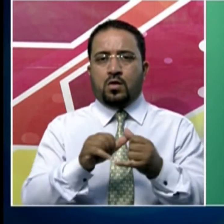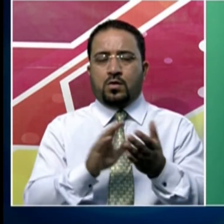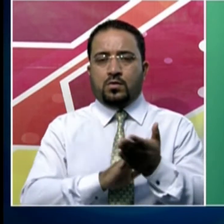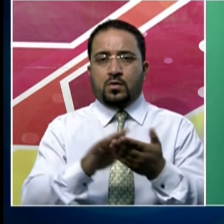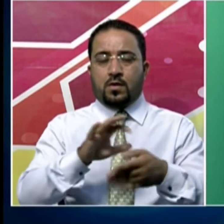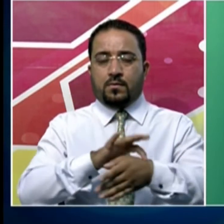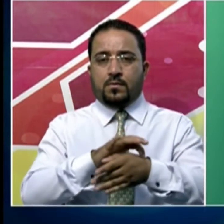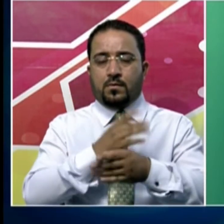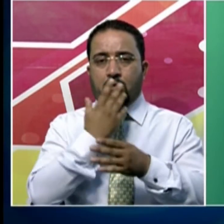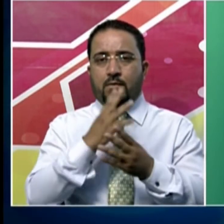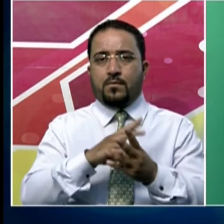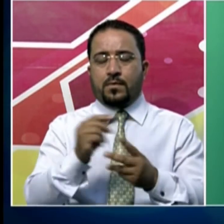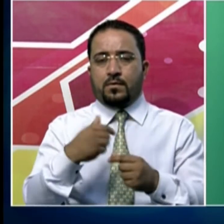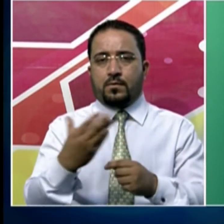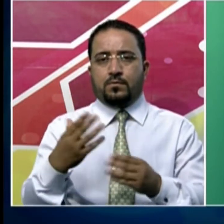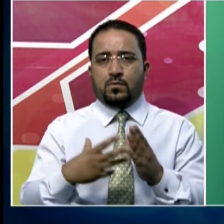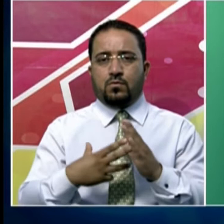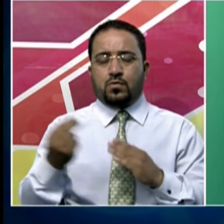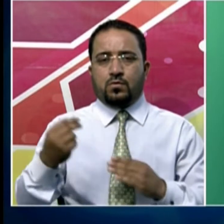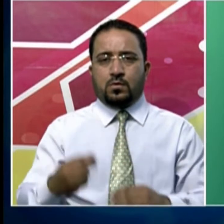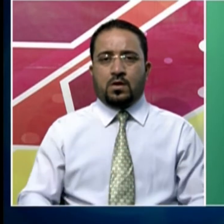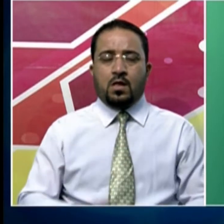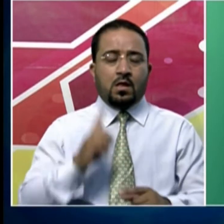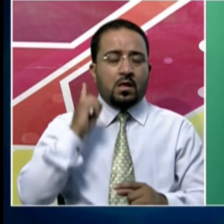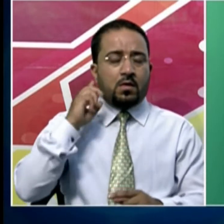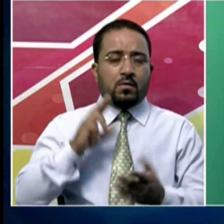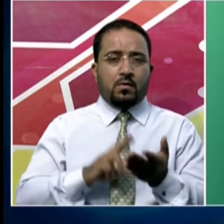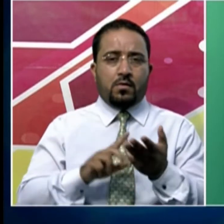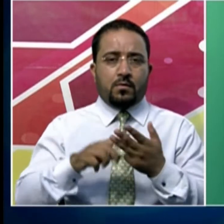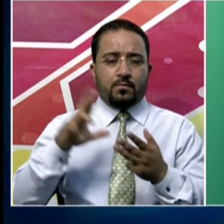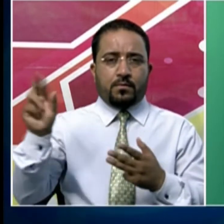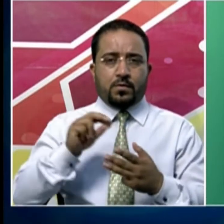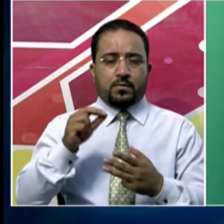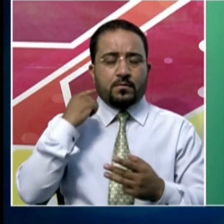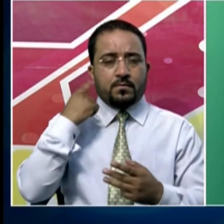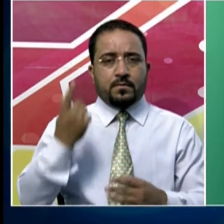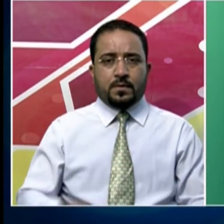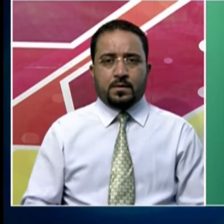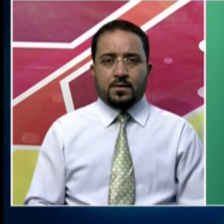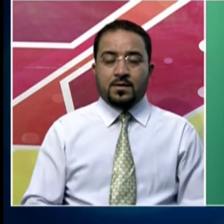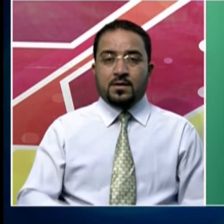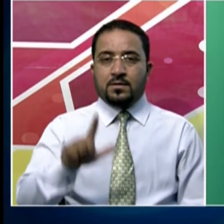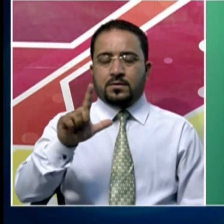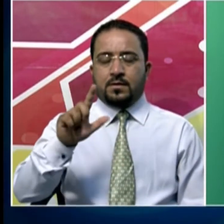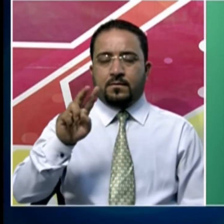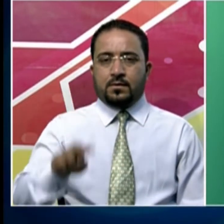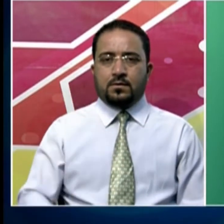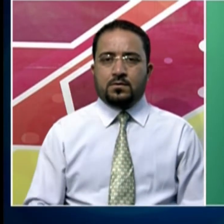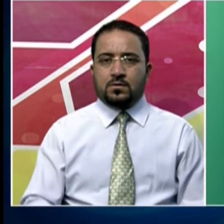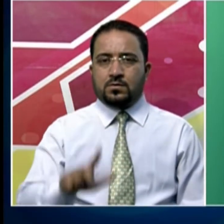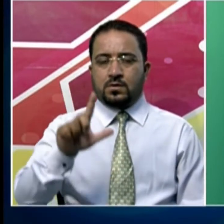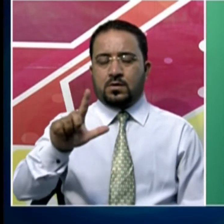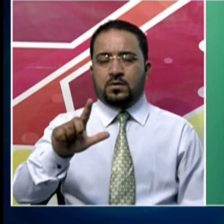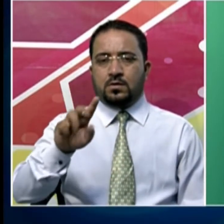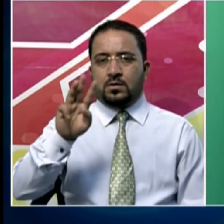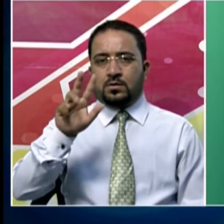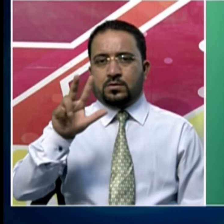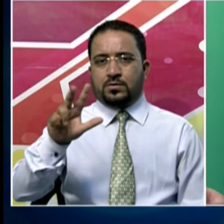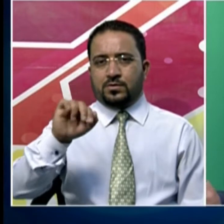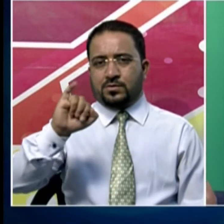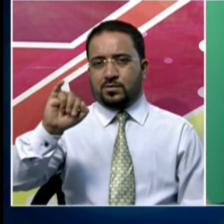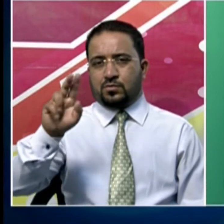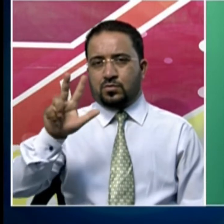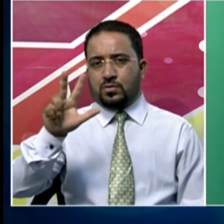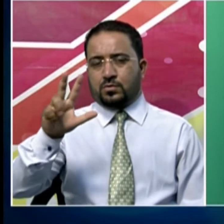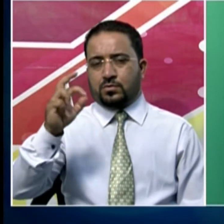گئی ہے آخری خبریں ملنے تک کرونا وائرس کے سات ہزار چھے سو اسی معاملات سرگرم ہیں